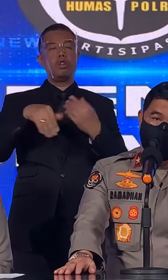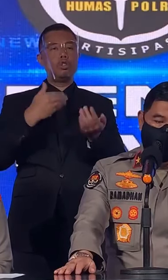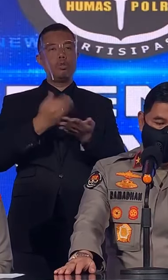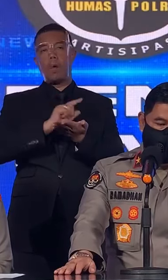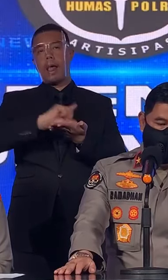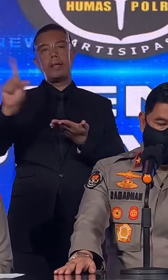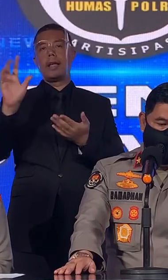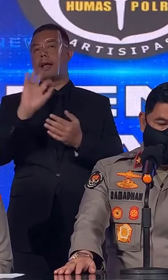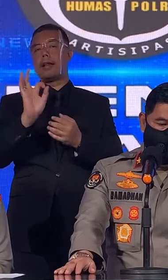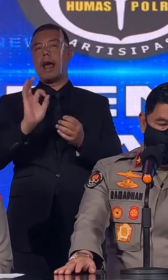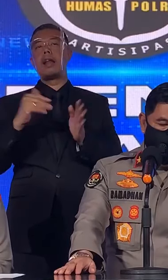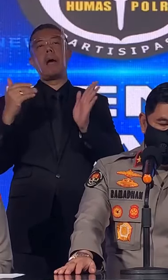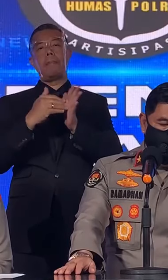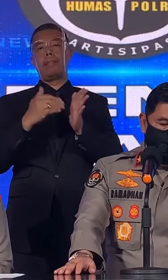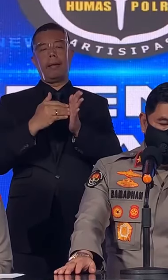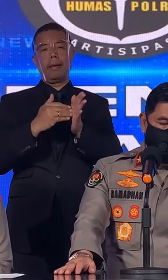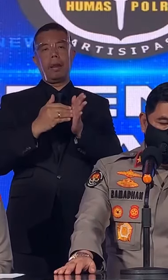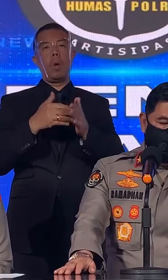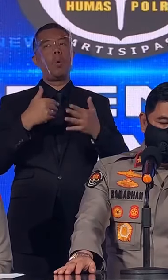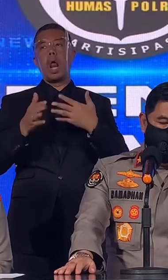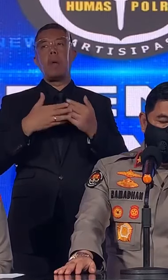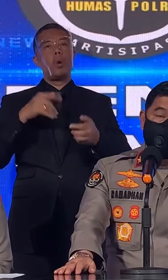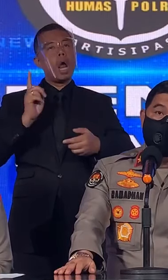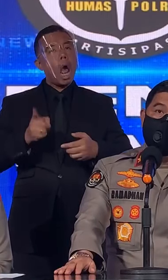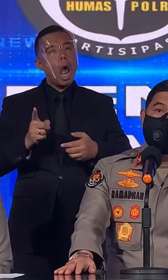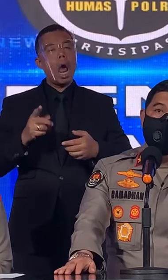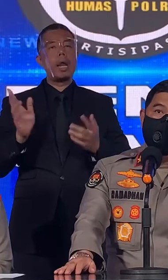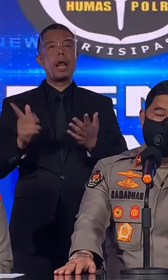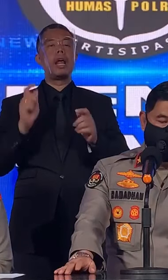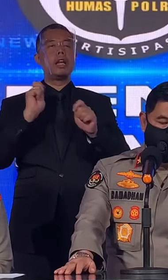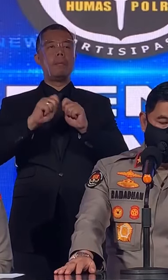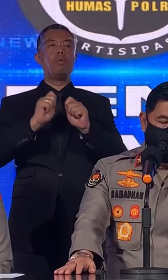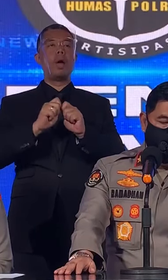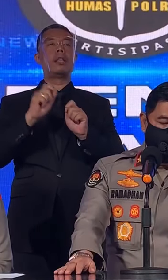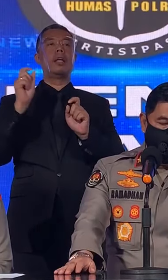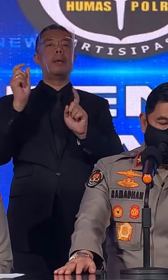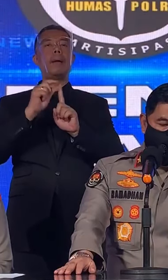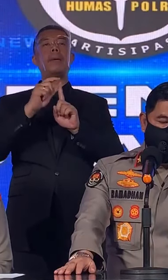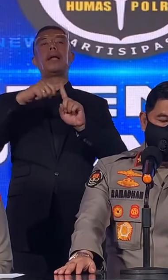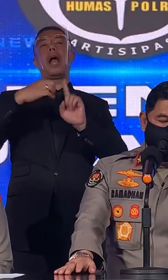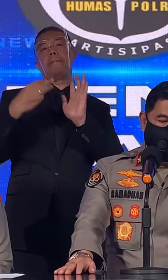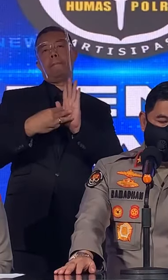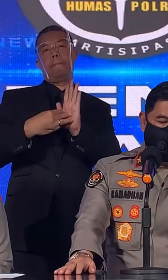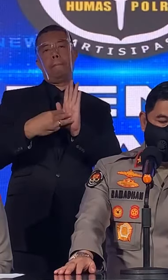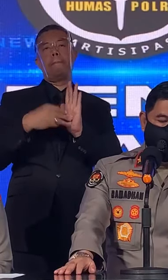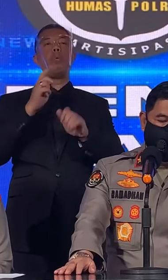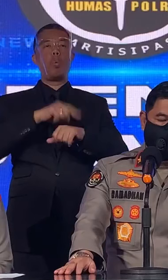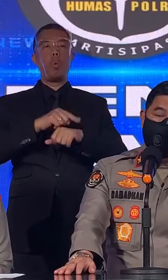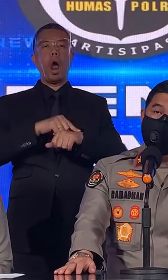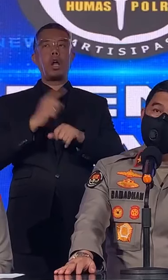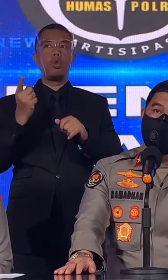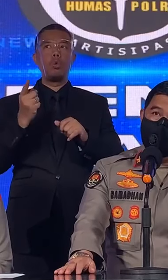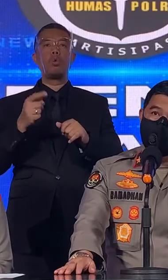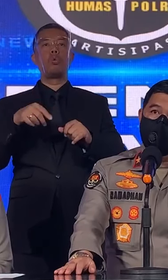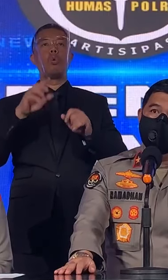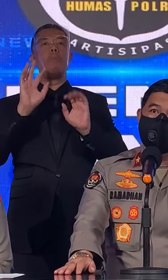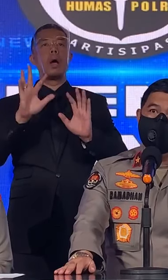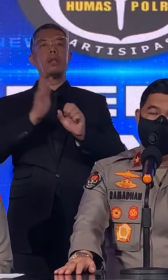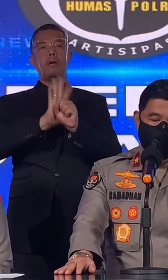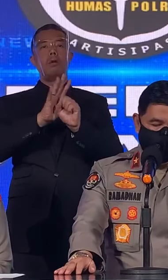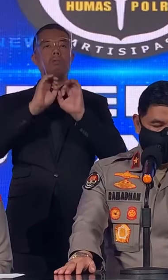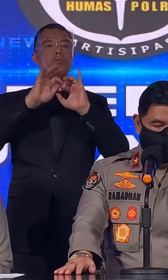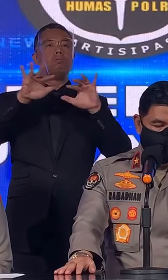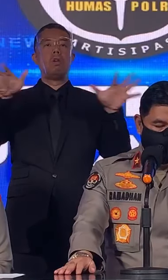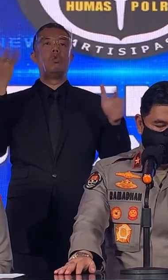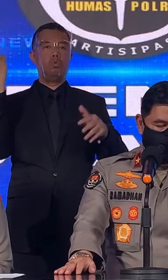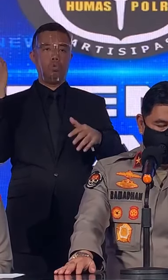Tidak Terkendala Walaupun Adanya Pemberlakuan PPKM Pada saat Meningkatnya Penyebaran COVID